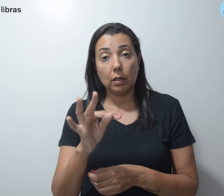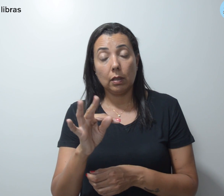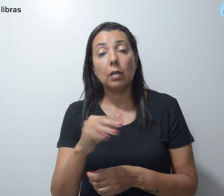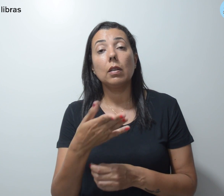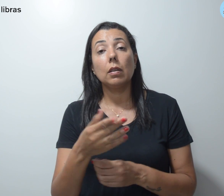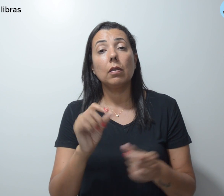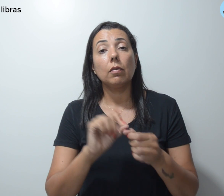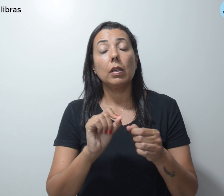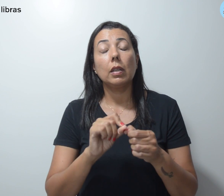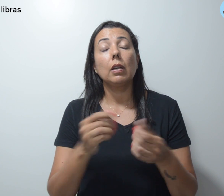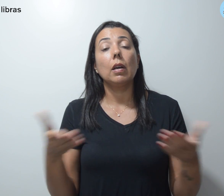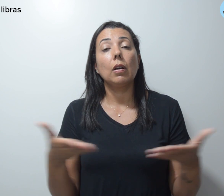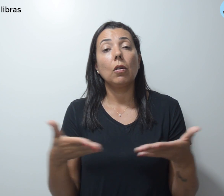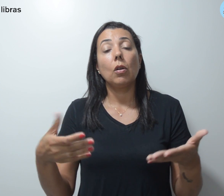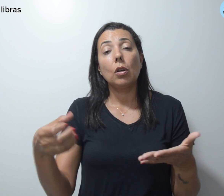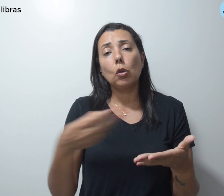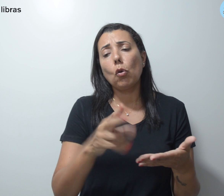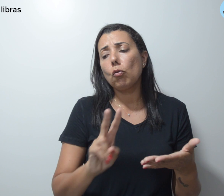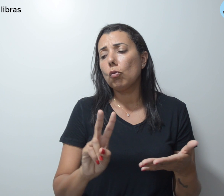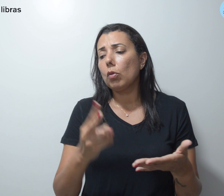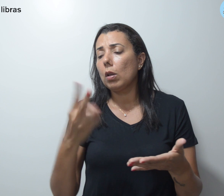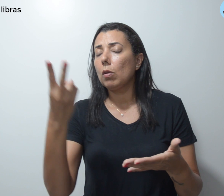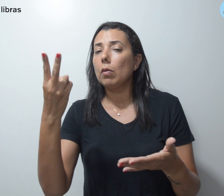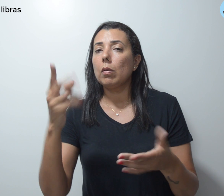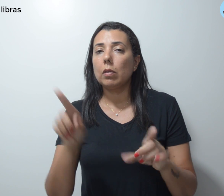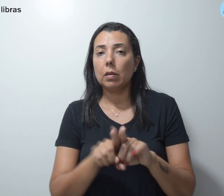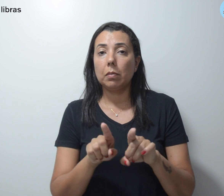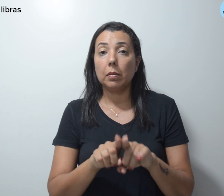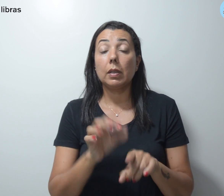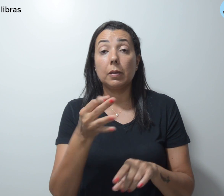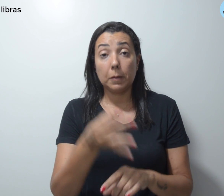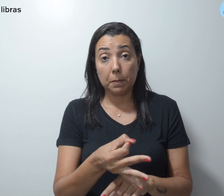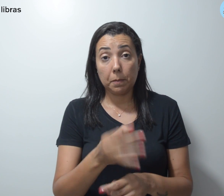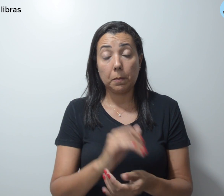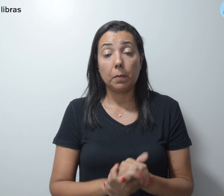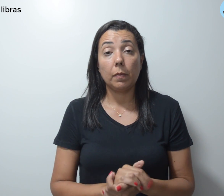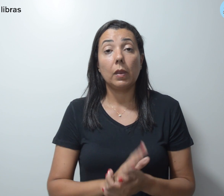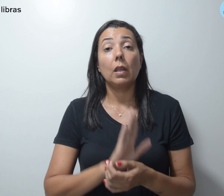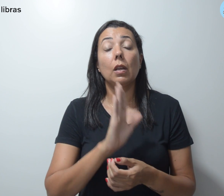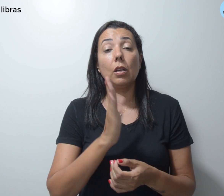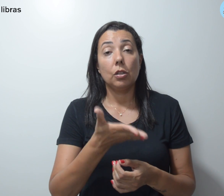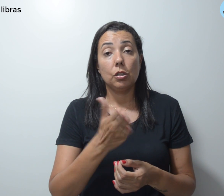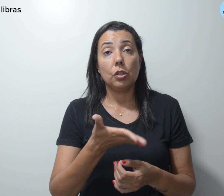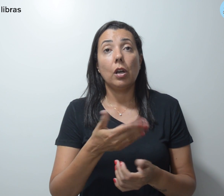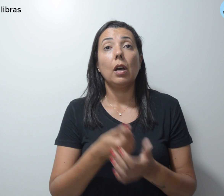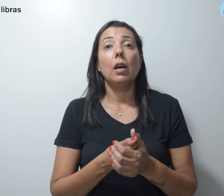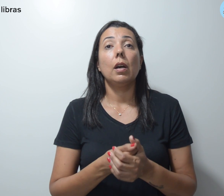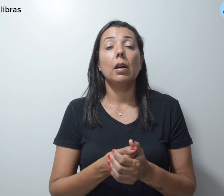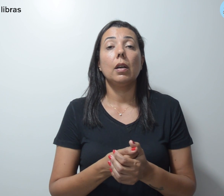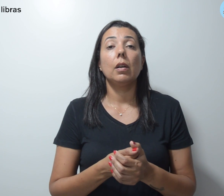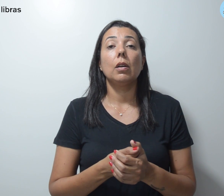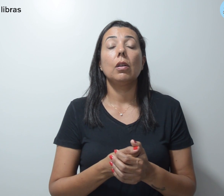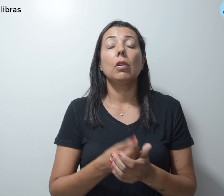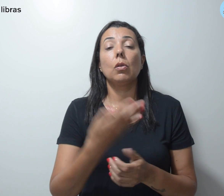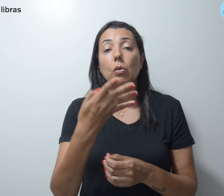atualização de valores do precatório devido, já com o deságio de 40%